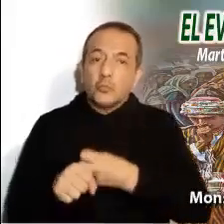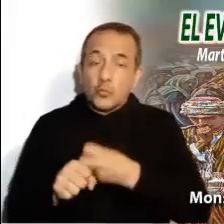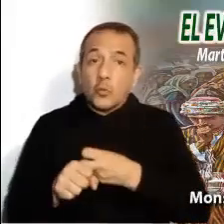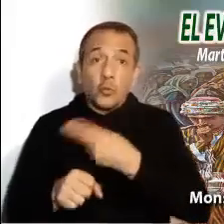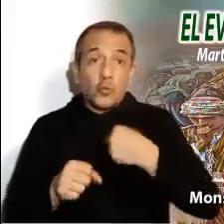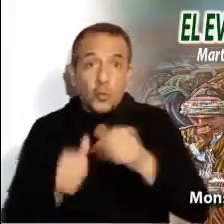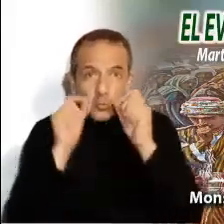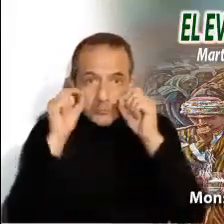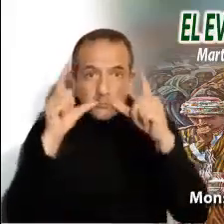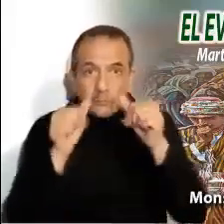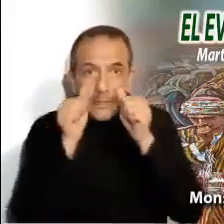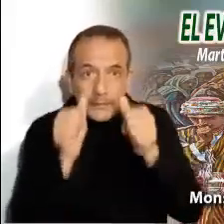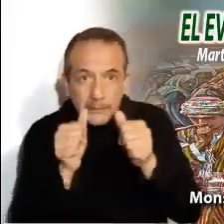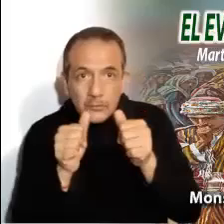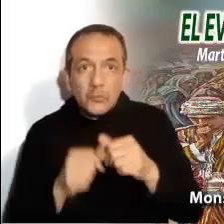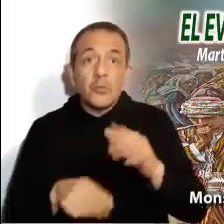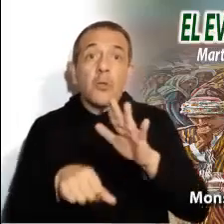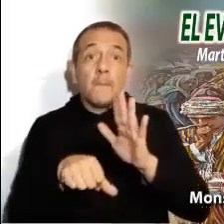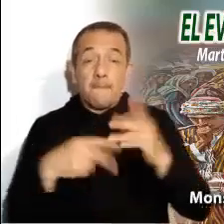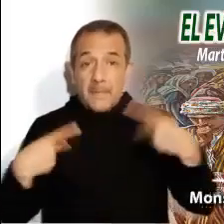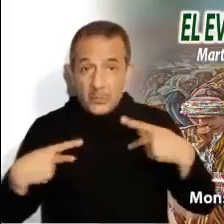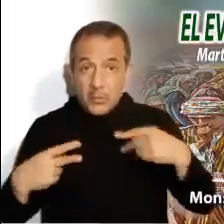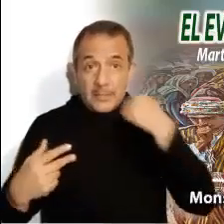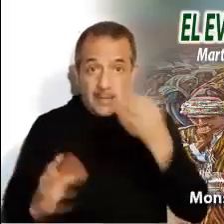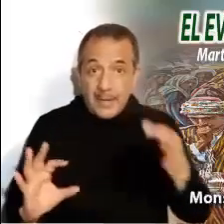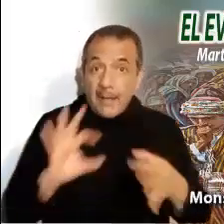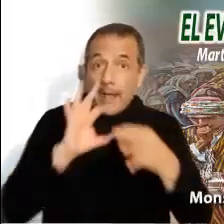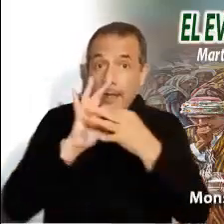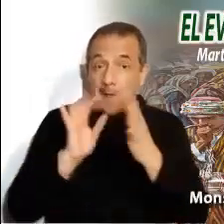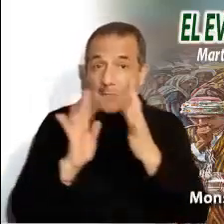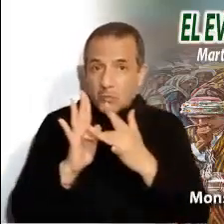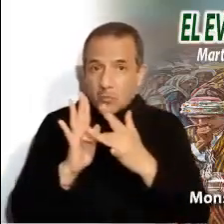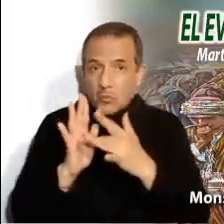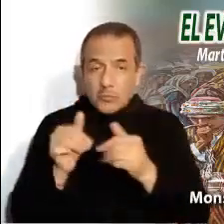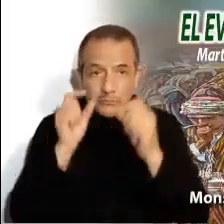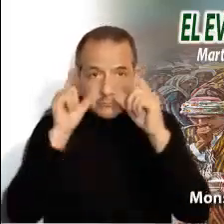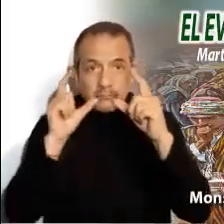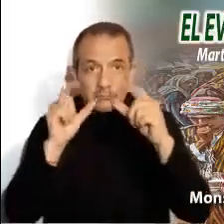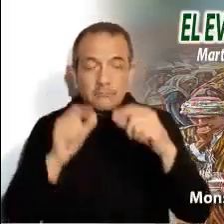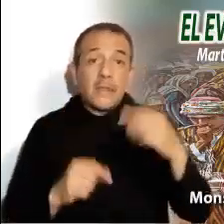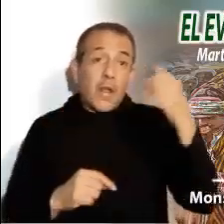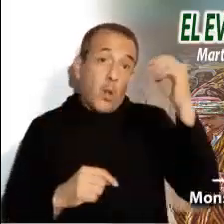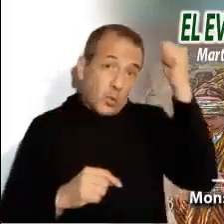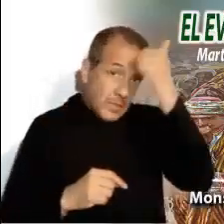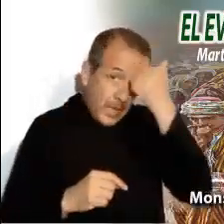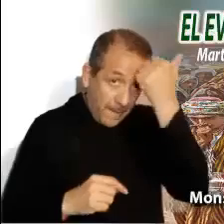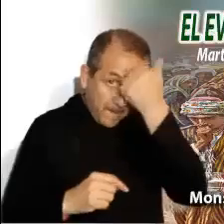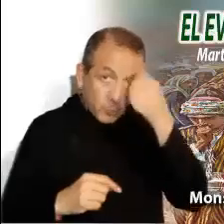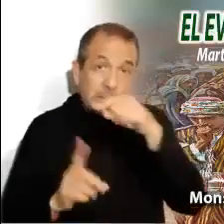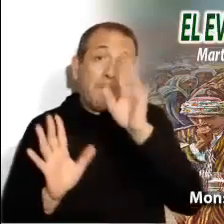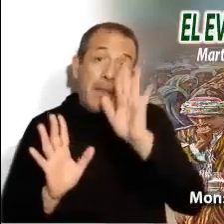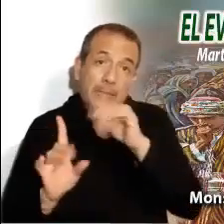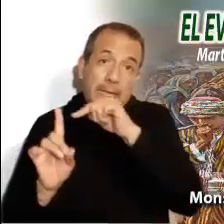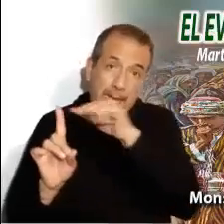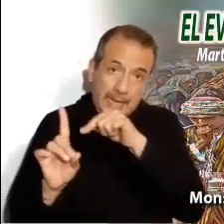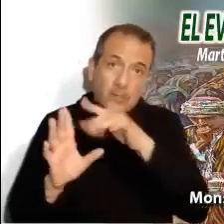grave peligro para quienes se deciden a seguir a Jesús. Los mismos apóstoles parecería que están buscando